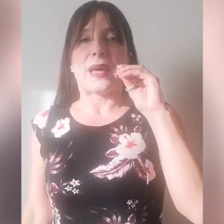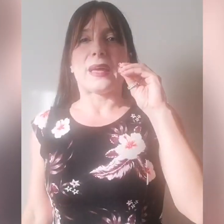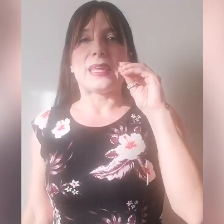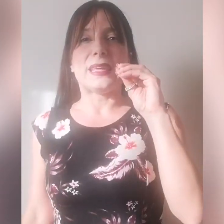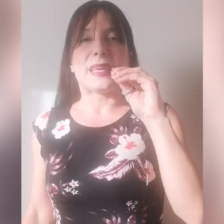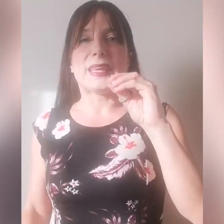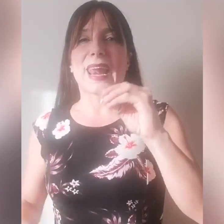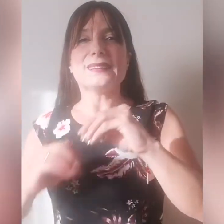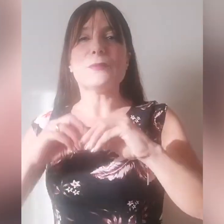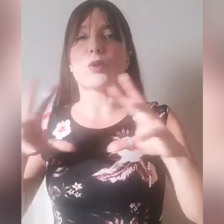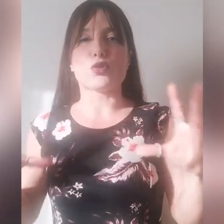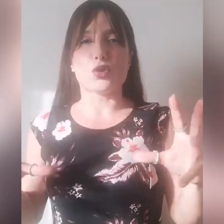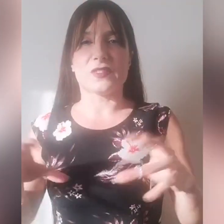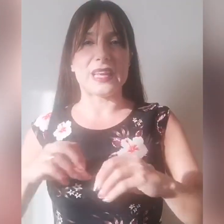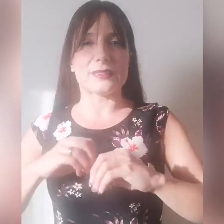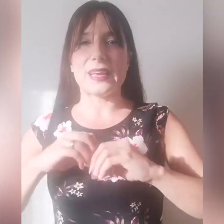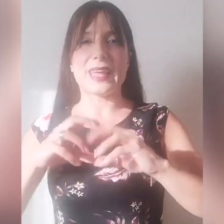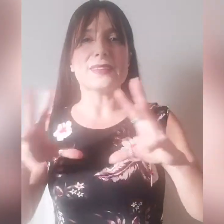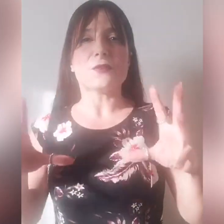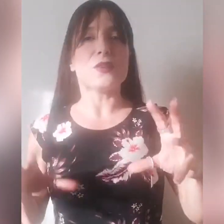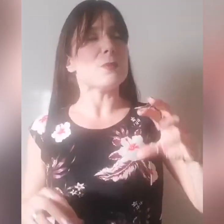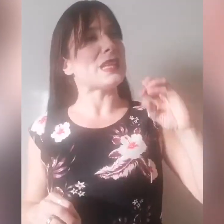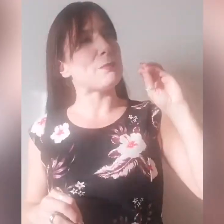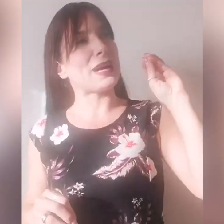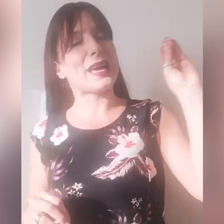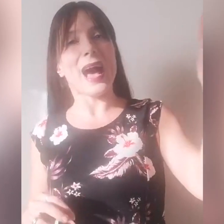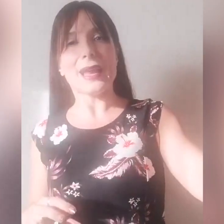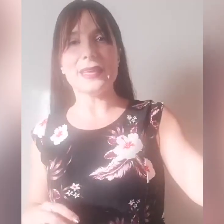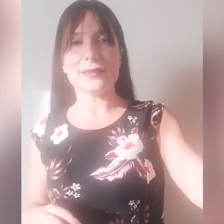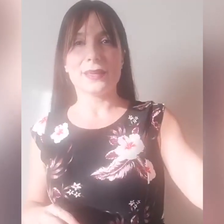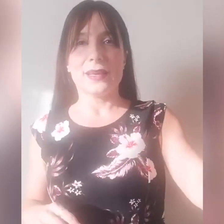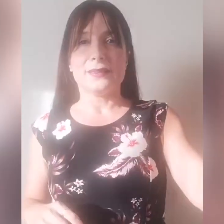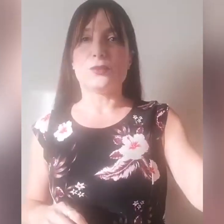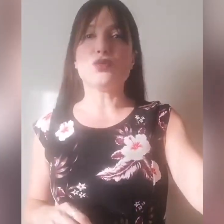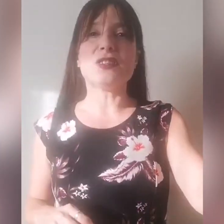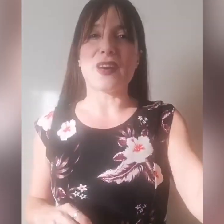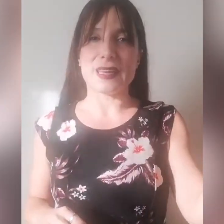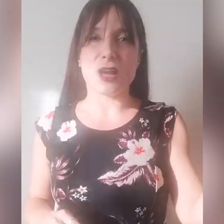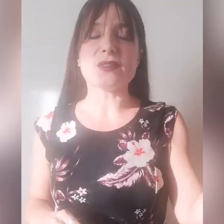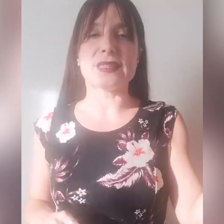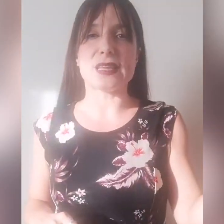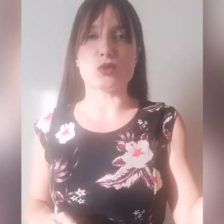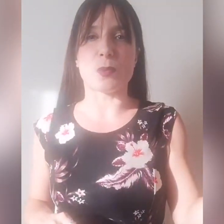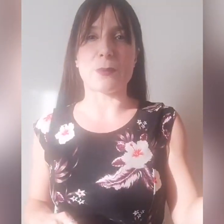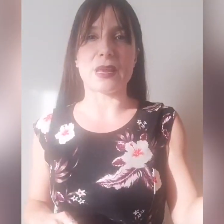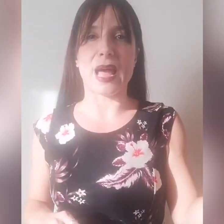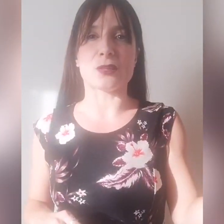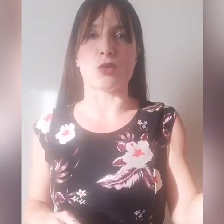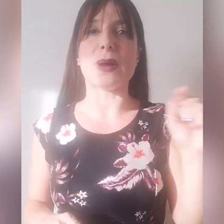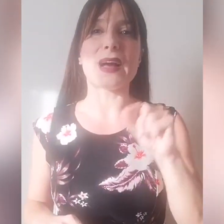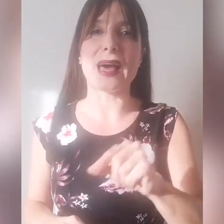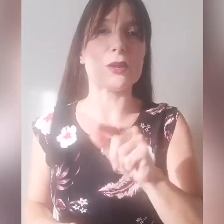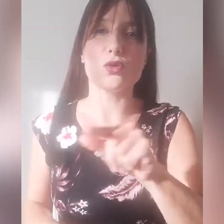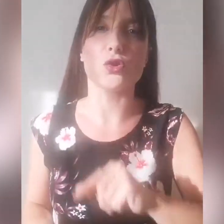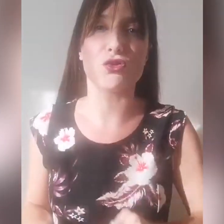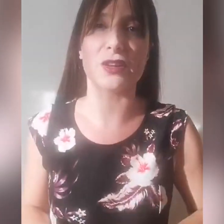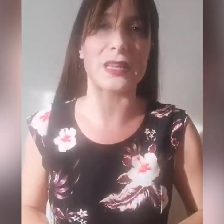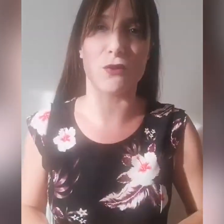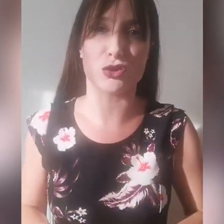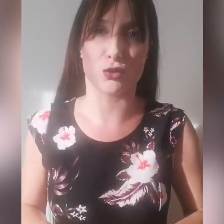i grandi prodotti, delle grandi firme, dei bancali, di tutti i vari negozi del supermercato, ma magari non conoscete il vostro